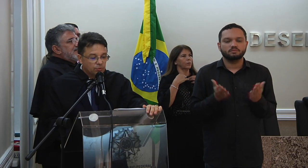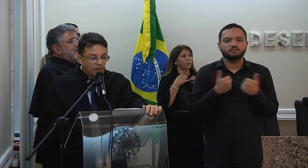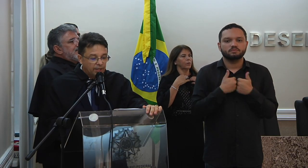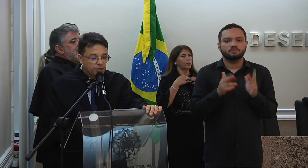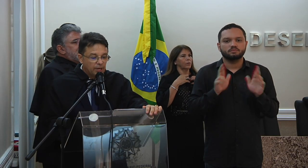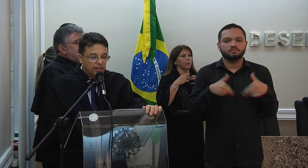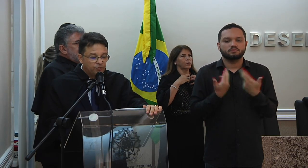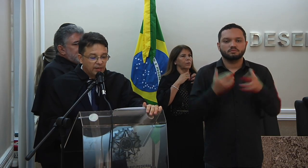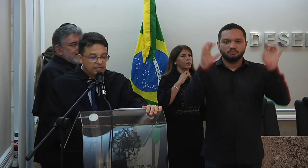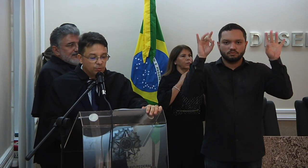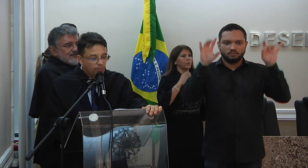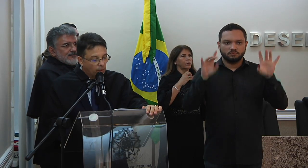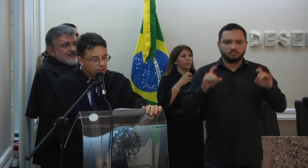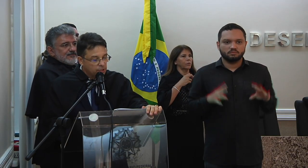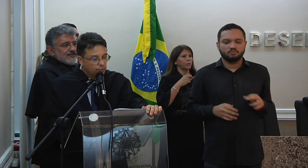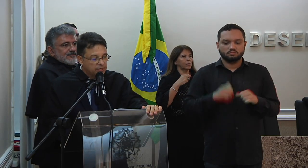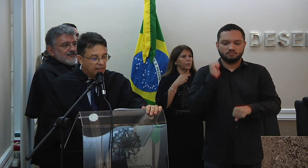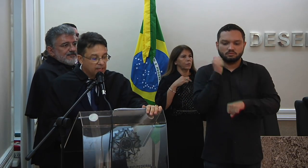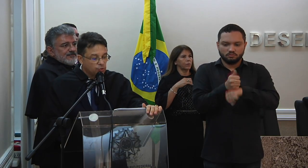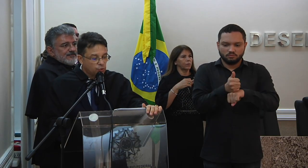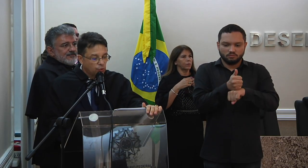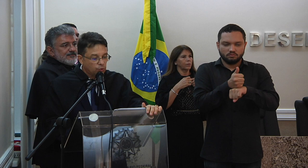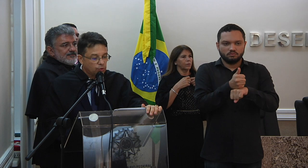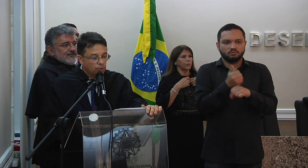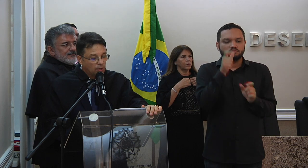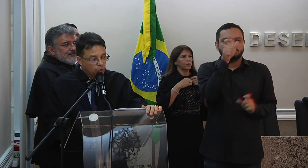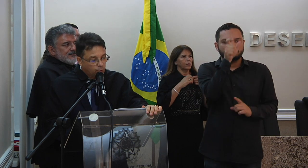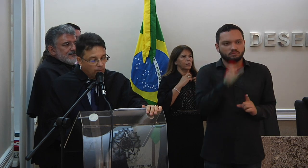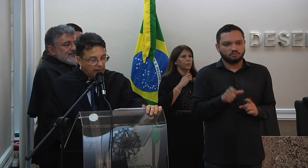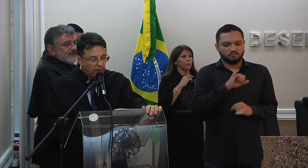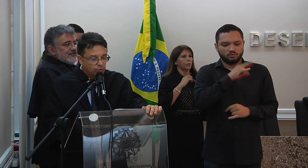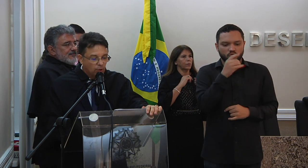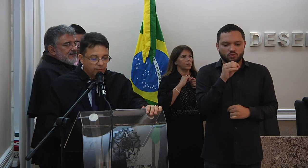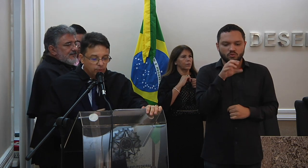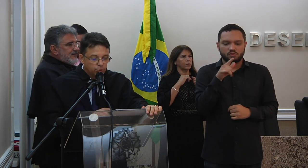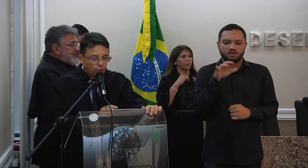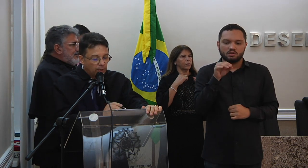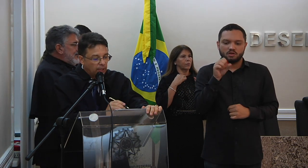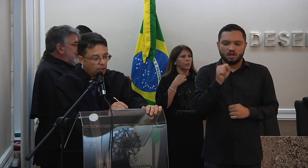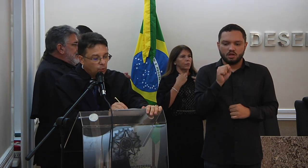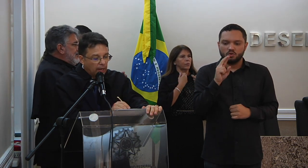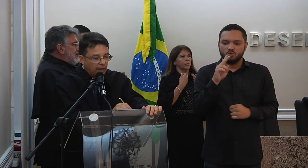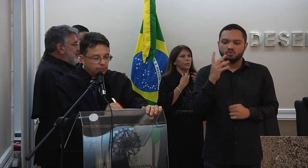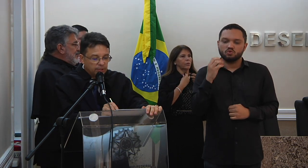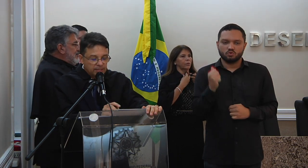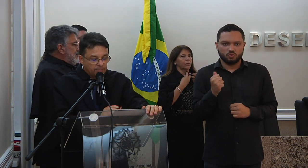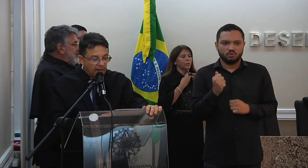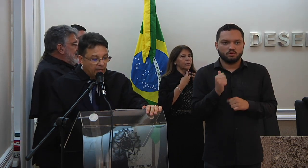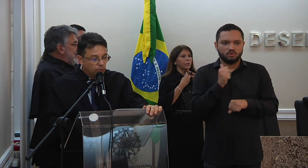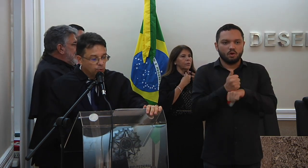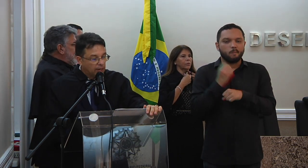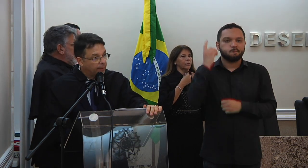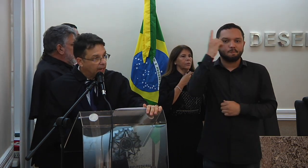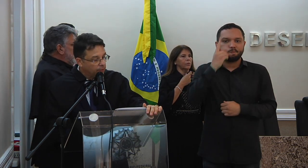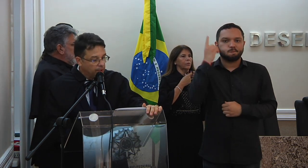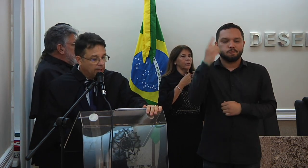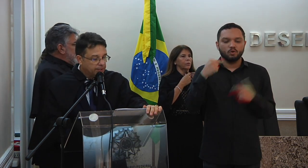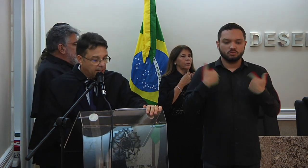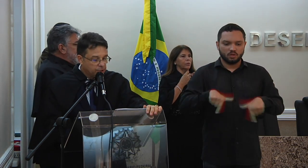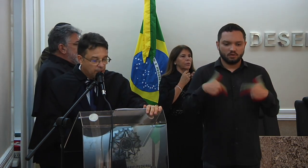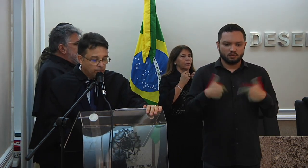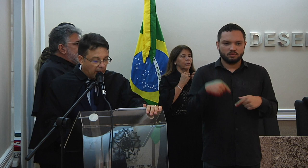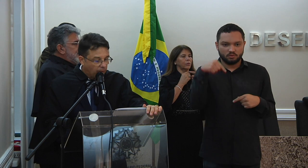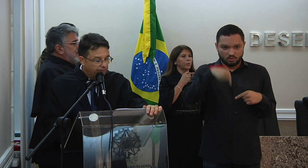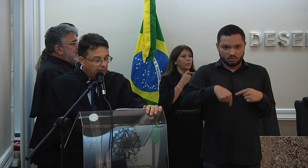inicia a sessão solene de ratificação de posse de sua excelência o senhor João Carlos de Oliveira Uchoa no cargo de desembargador do trabalho